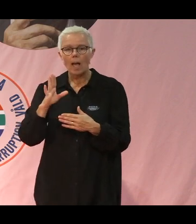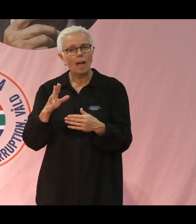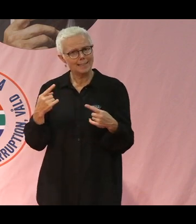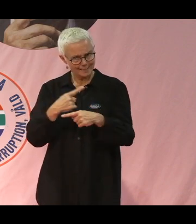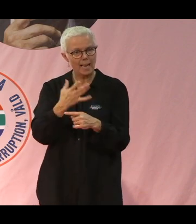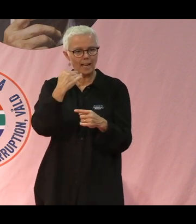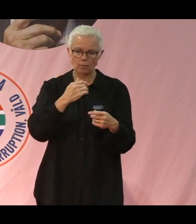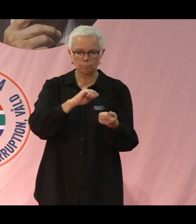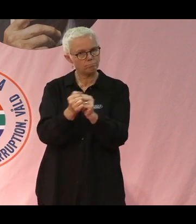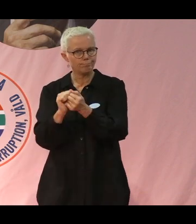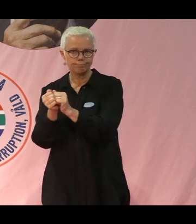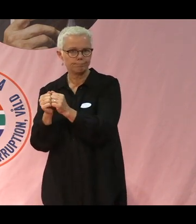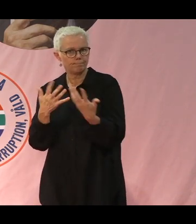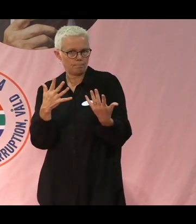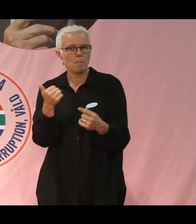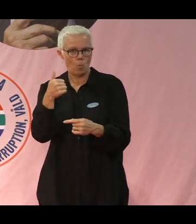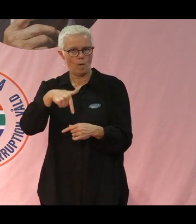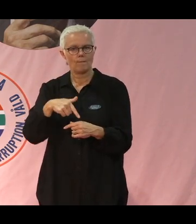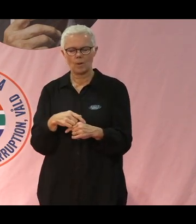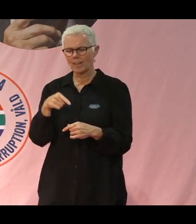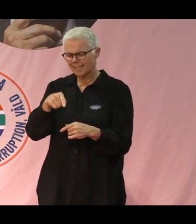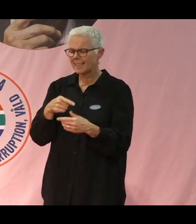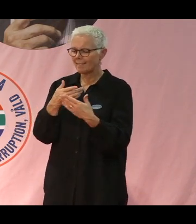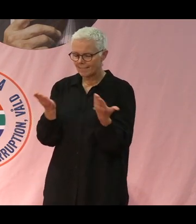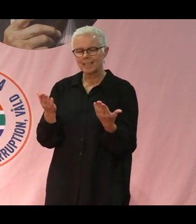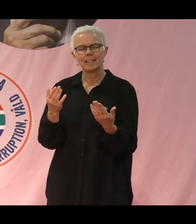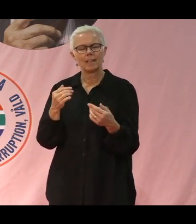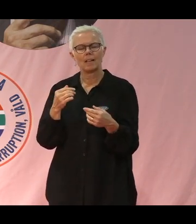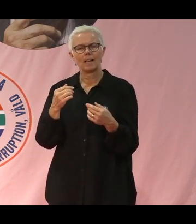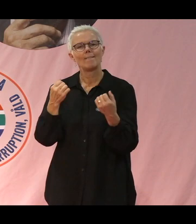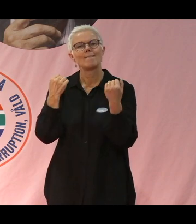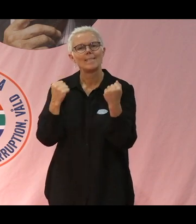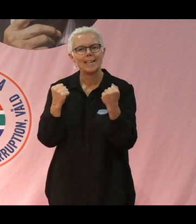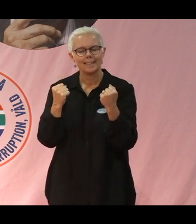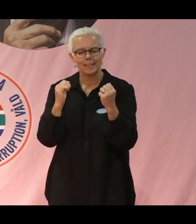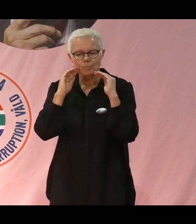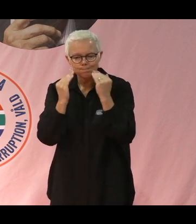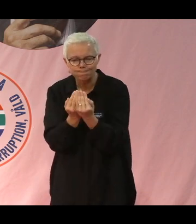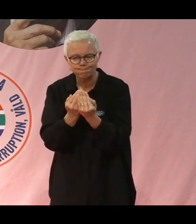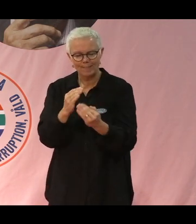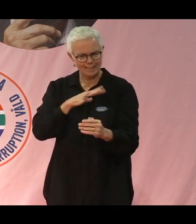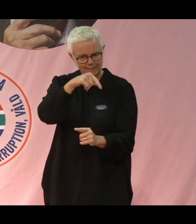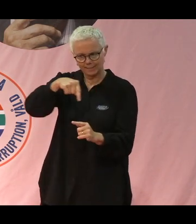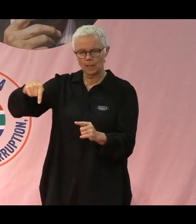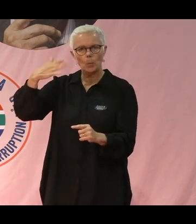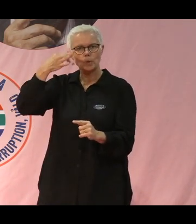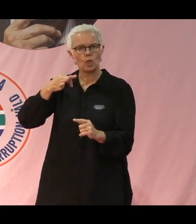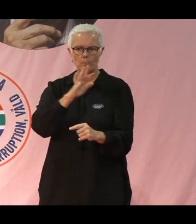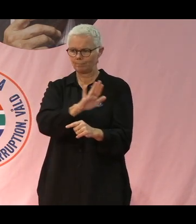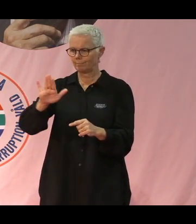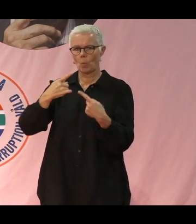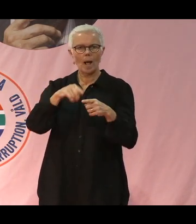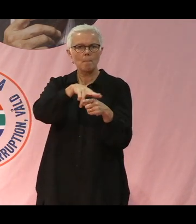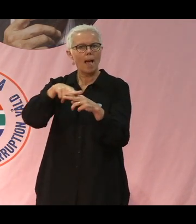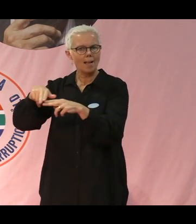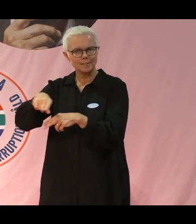ställa om det. jag tänker, det här visar också på att det är viktigt att bevara lokal kunskap om hur man odlar,